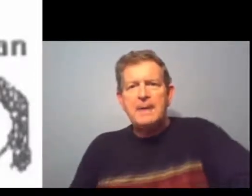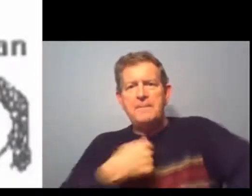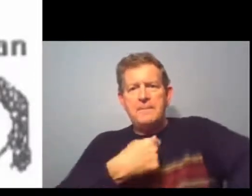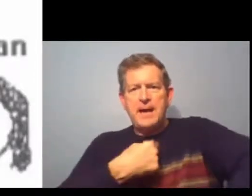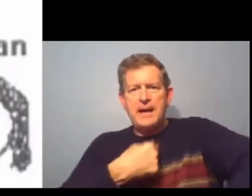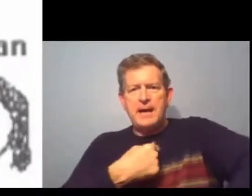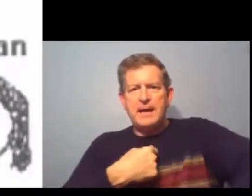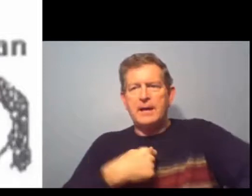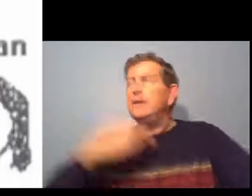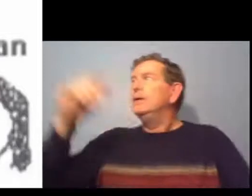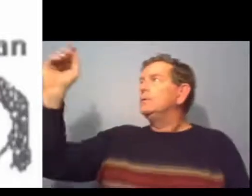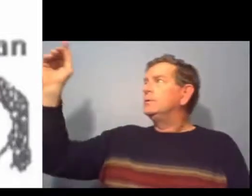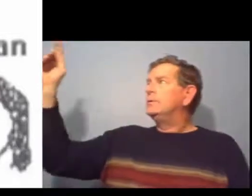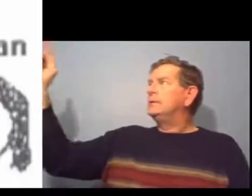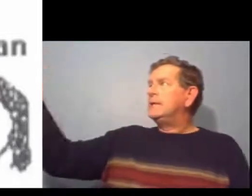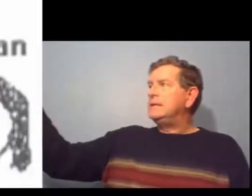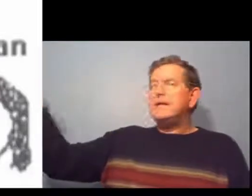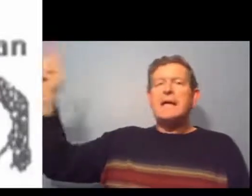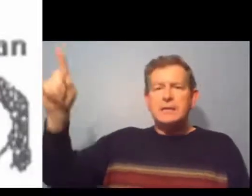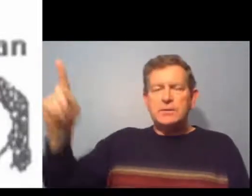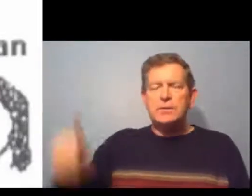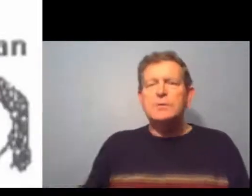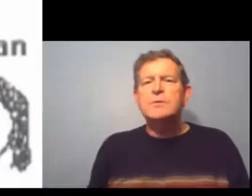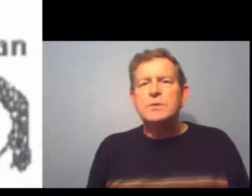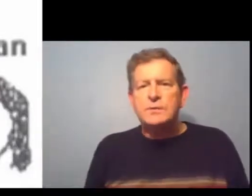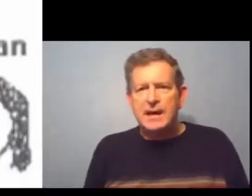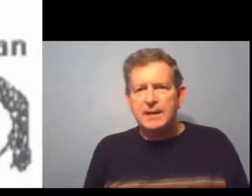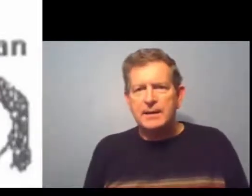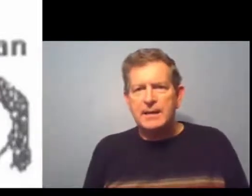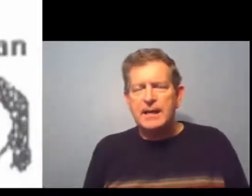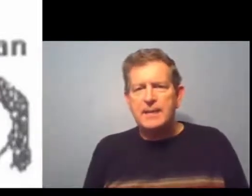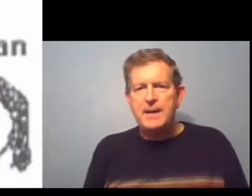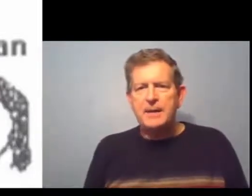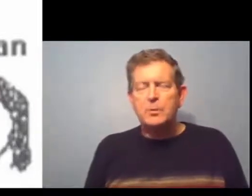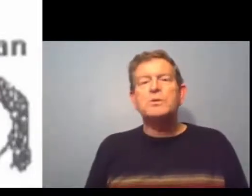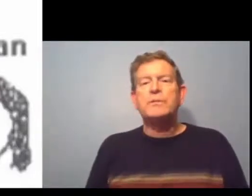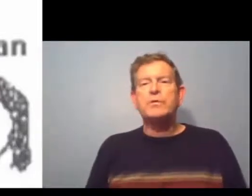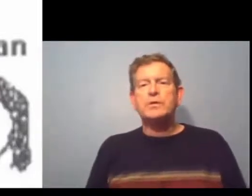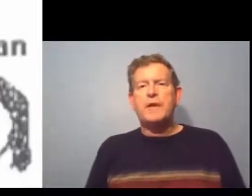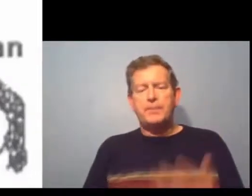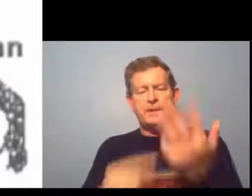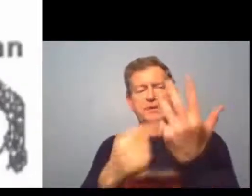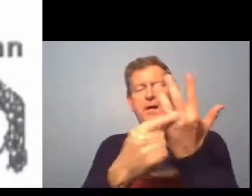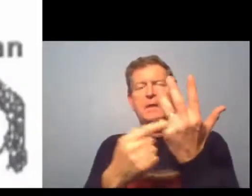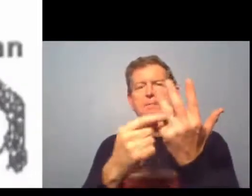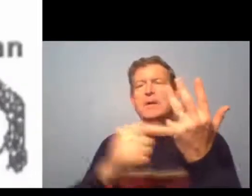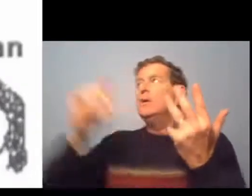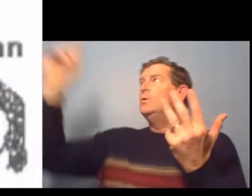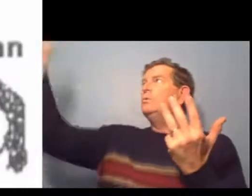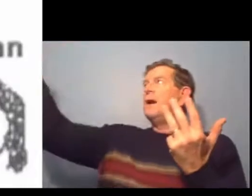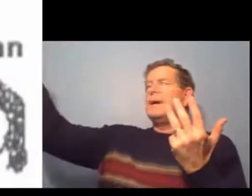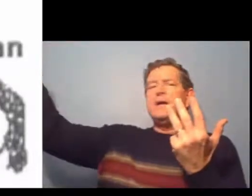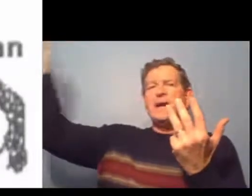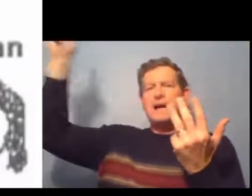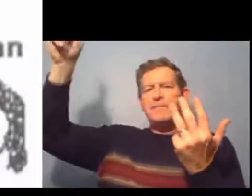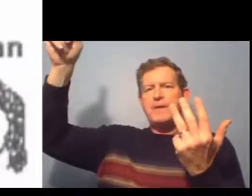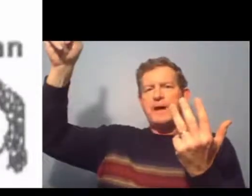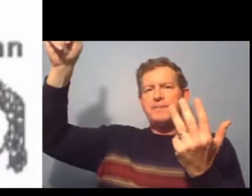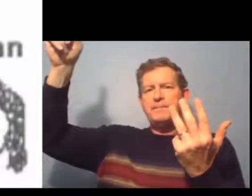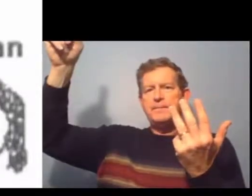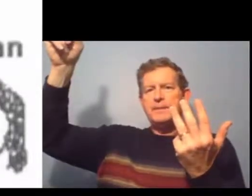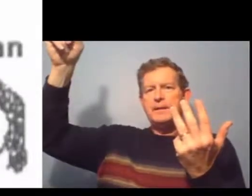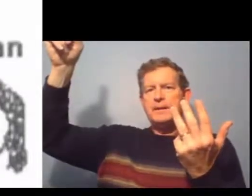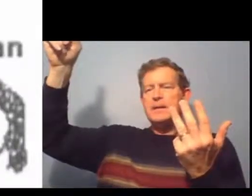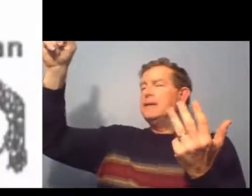mère d'Eddie et de Suzanne. Elle est la mère. Donc, nous avons jusqu'à présent le mari et la